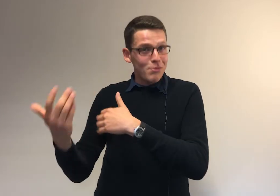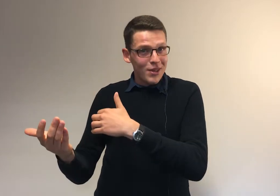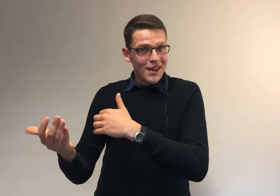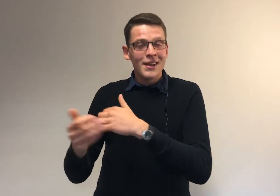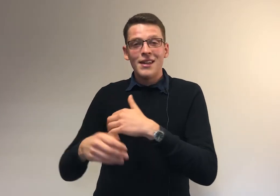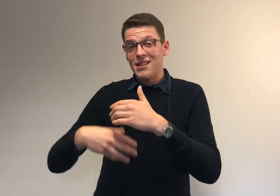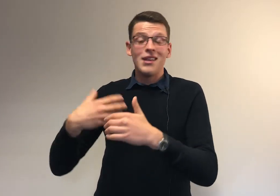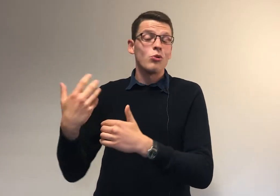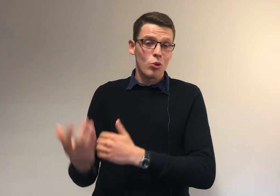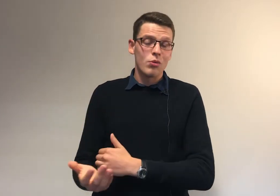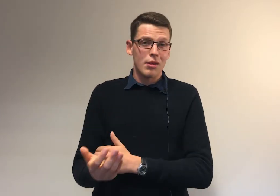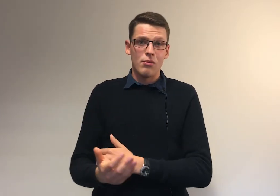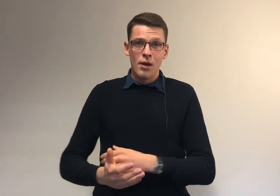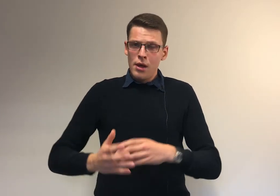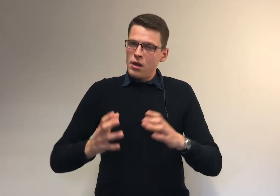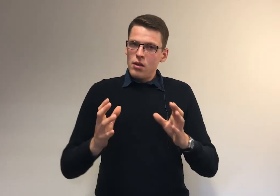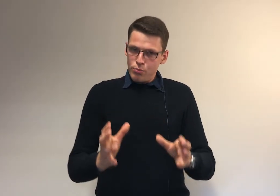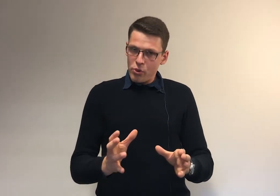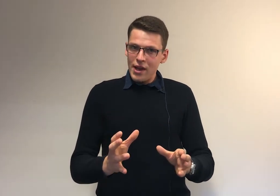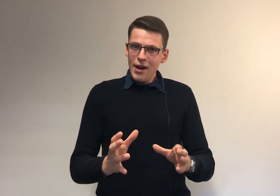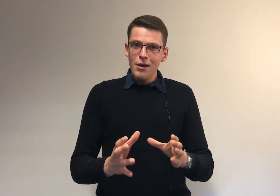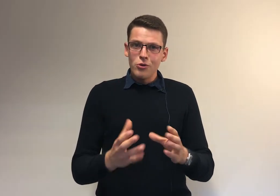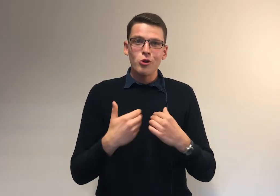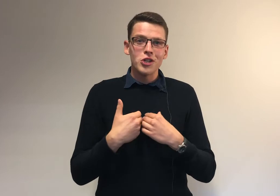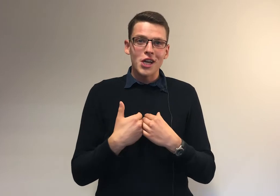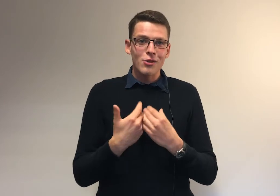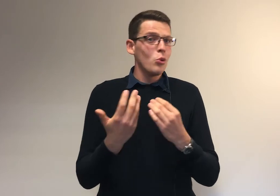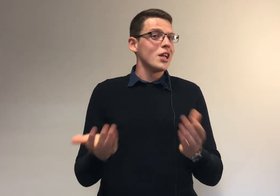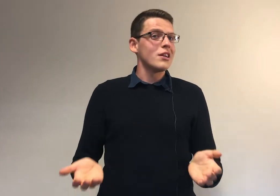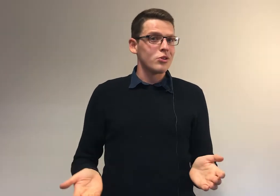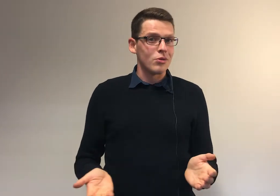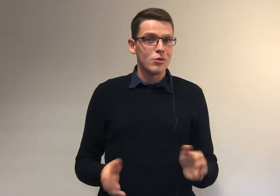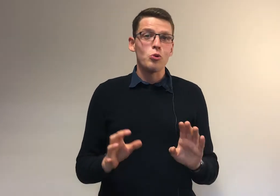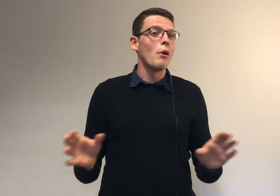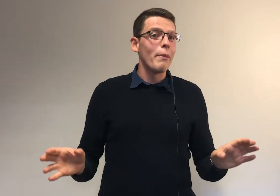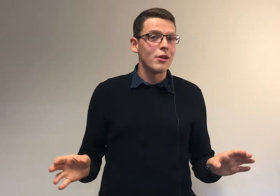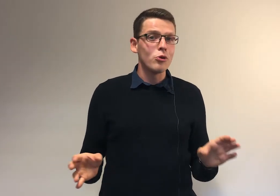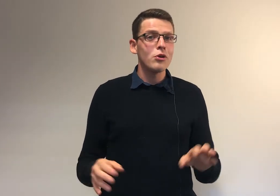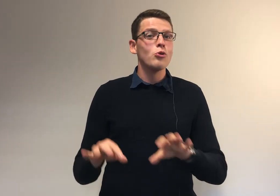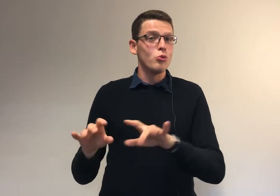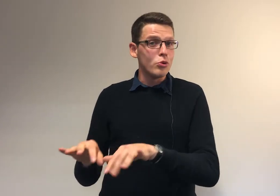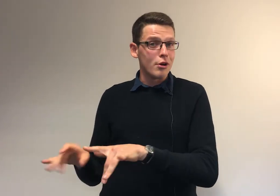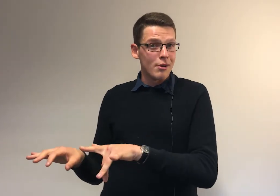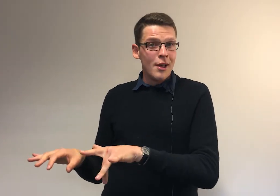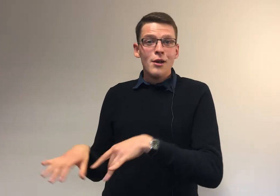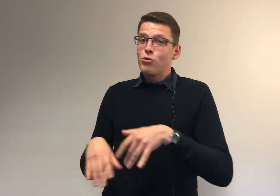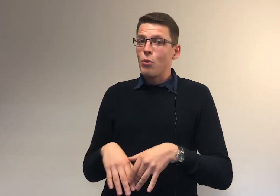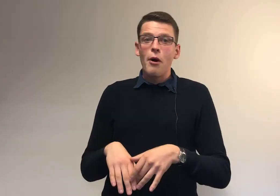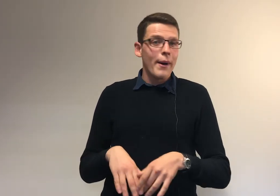plus tard, c'est-à-dire en seconde session. Pour ça, notre génération, a de la chance. Si tu ne comprends pas un truc, tu googles. Si tu ne comprends pas